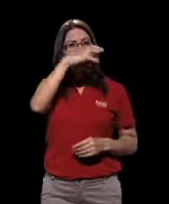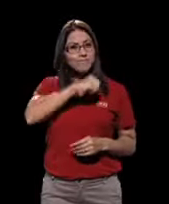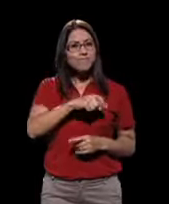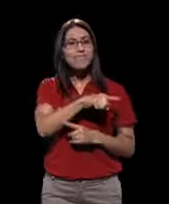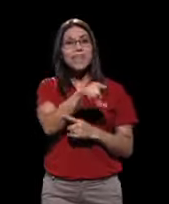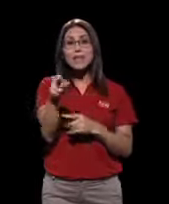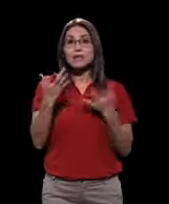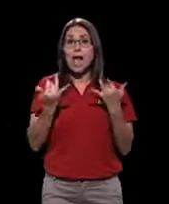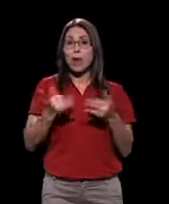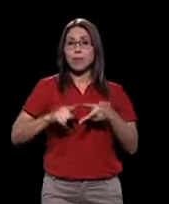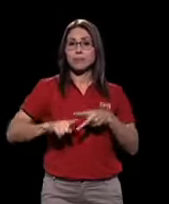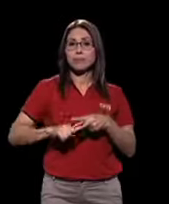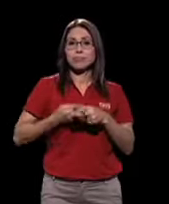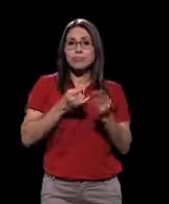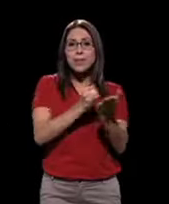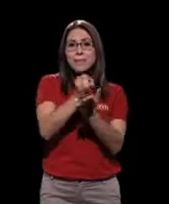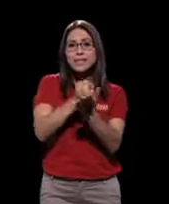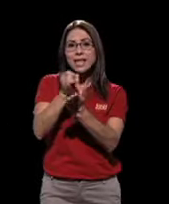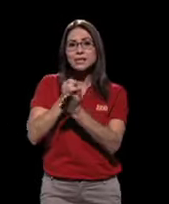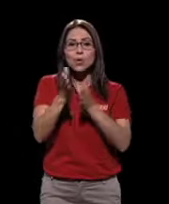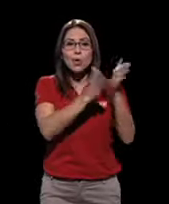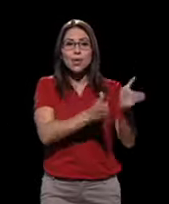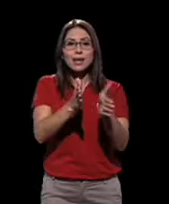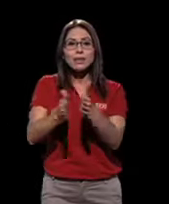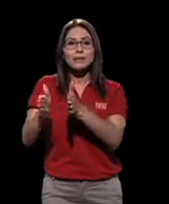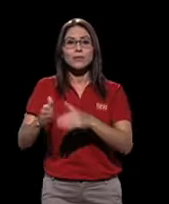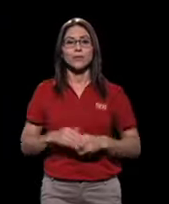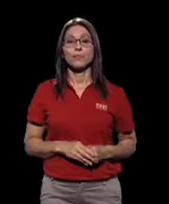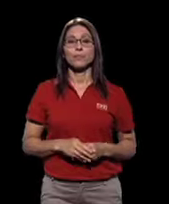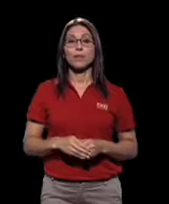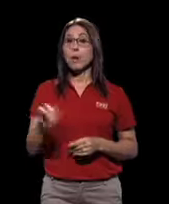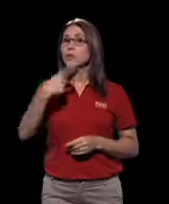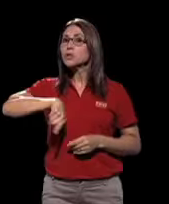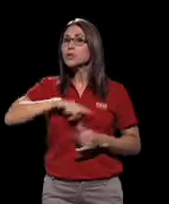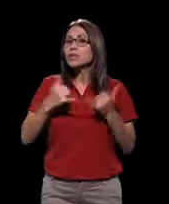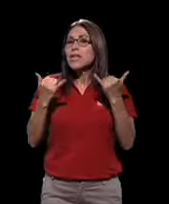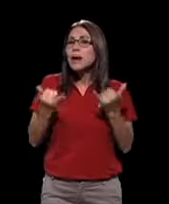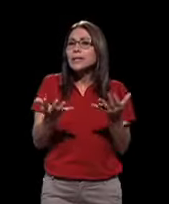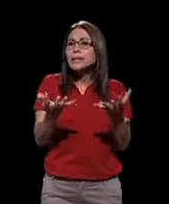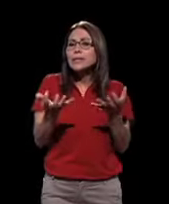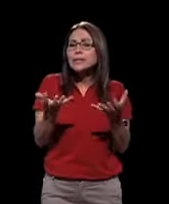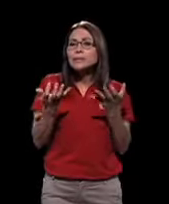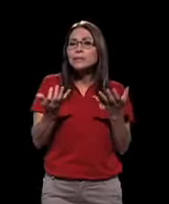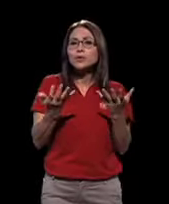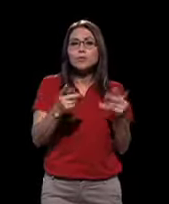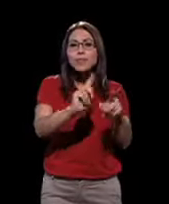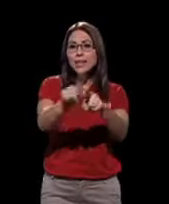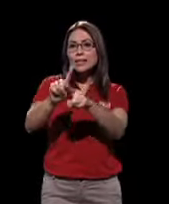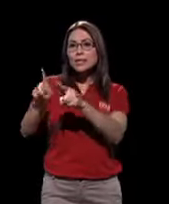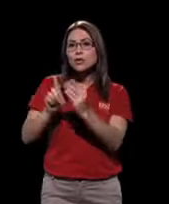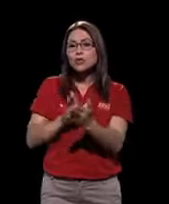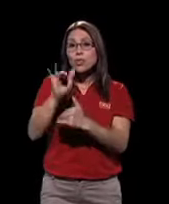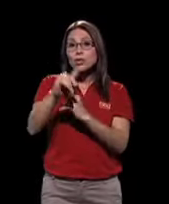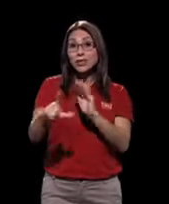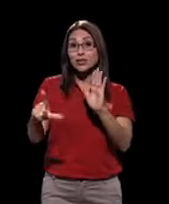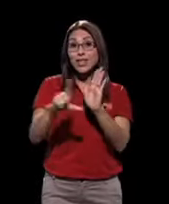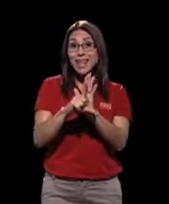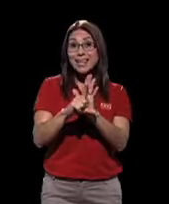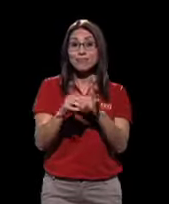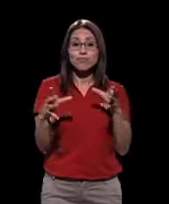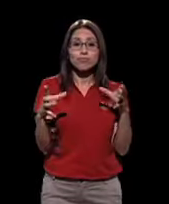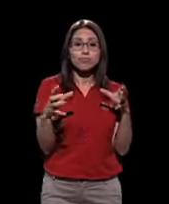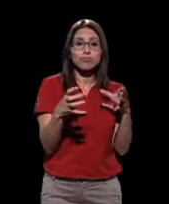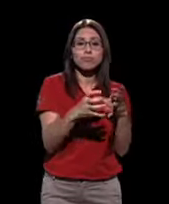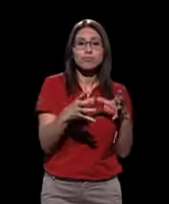que se encuentran en la parte inicial de investigación y organización. Estamos abogando por unificar los distintos proyectos de ley que